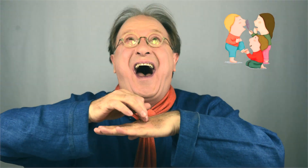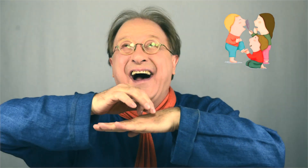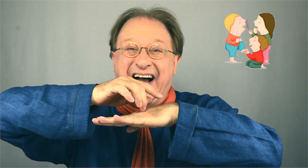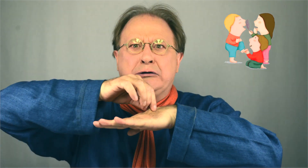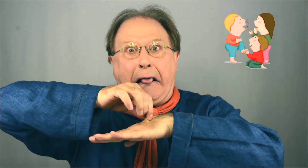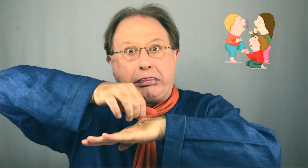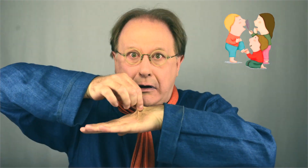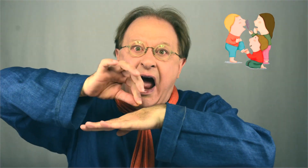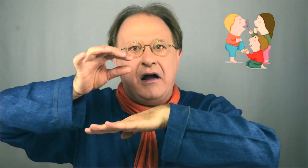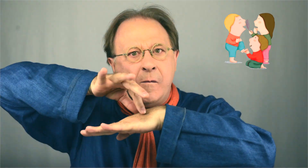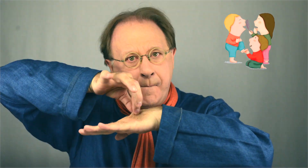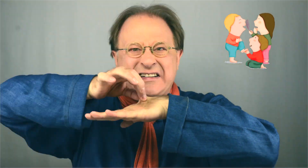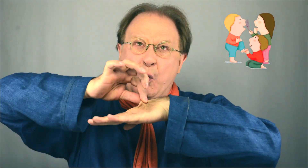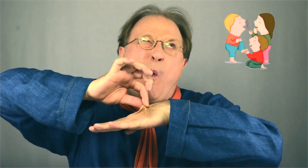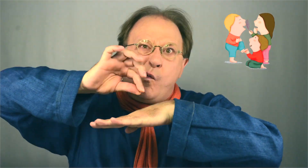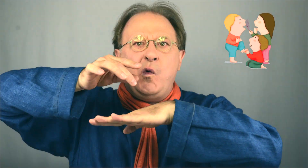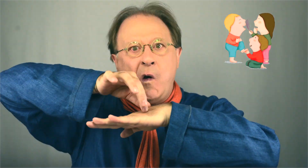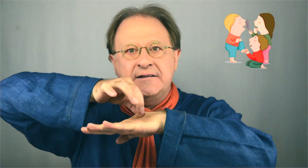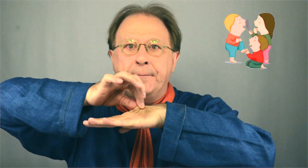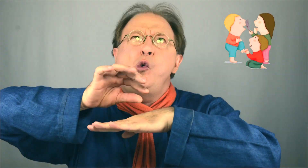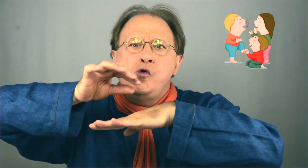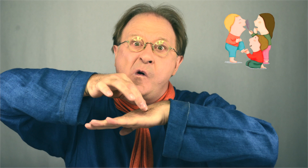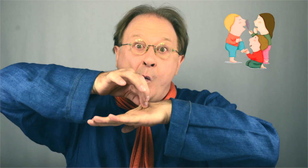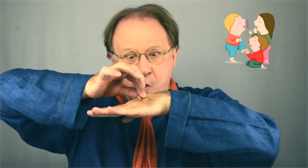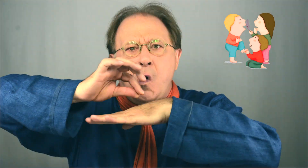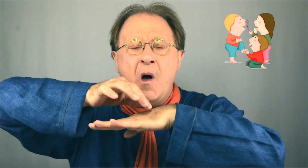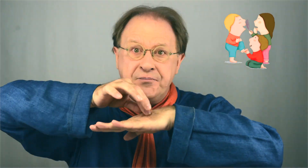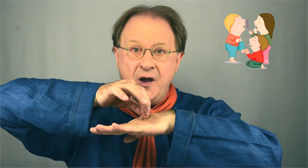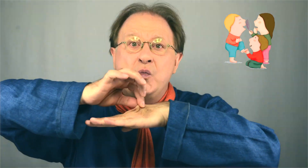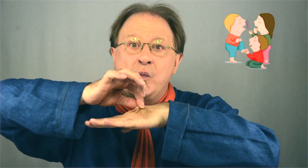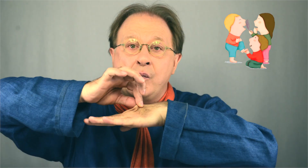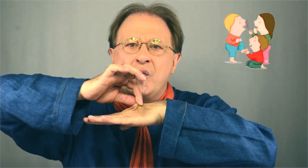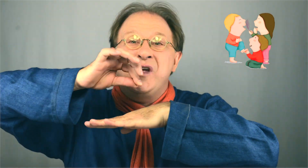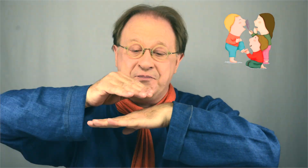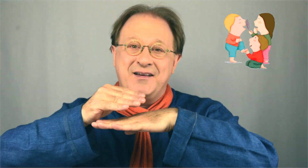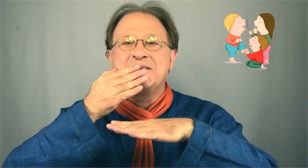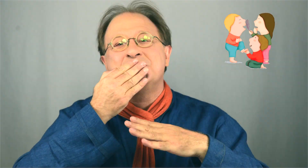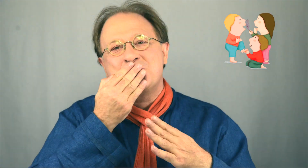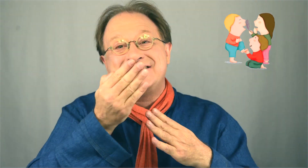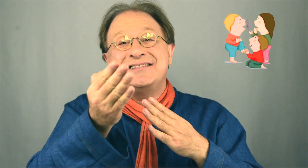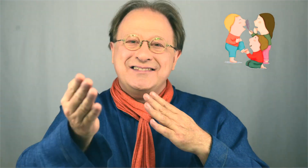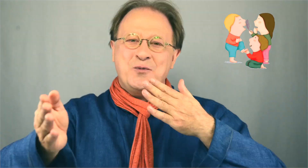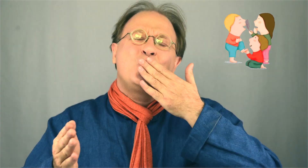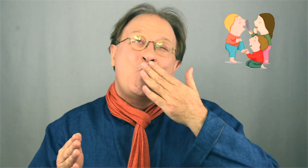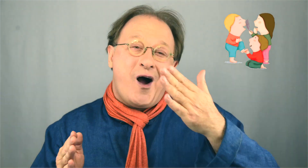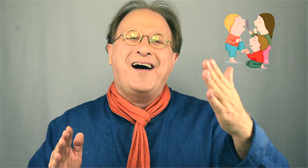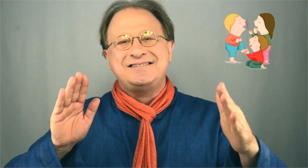Elle pince Pince-pince Elle envoie Des baisers Elle